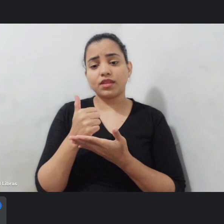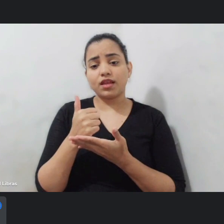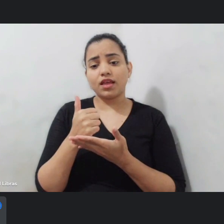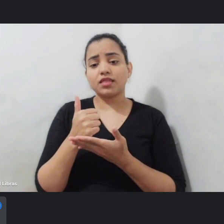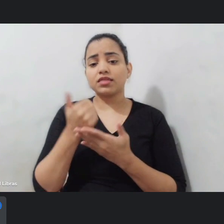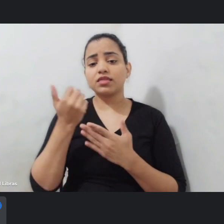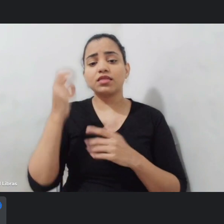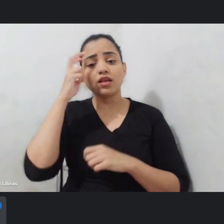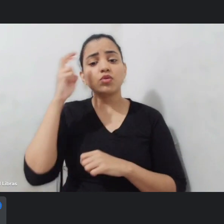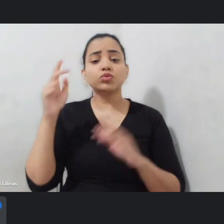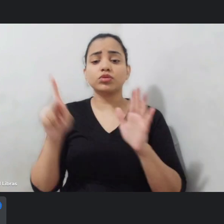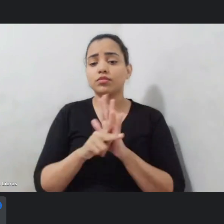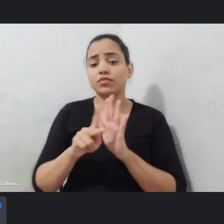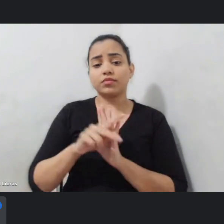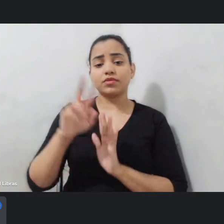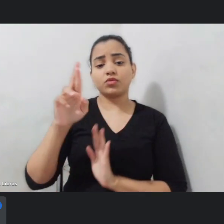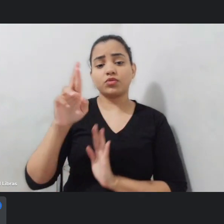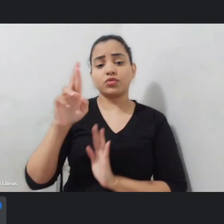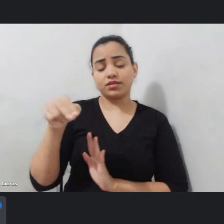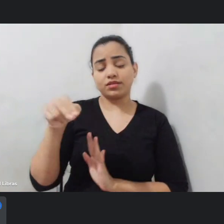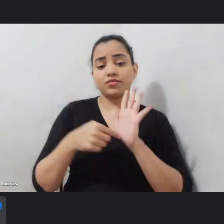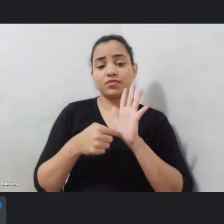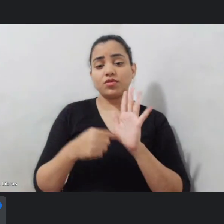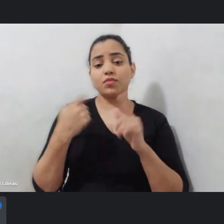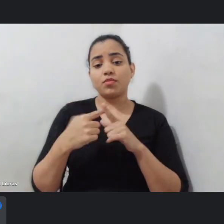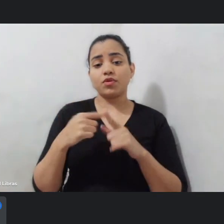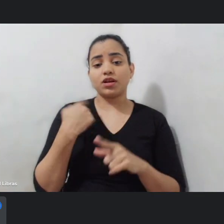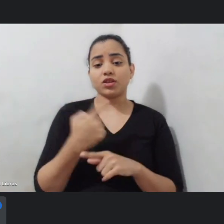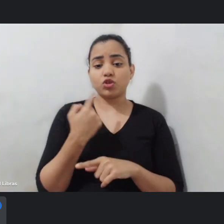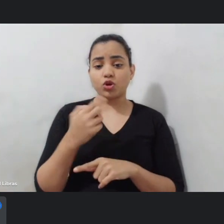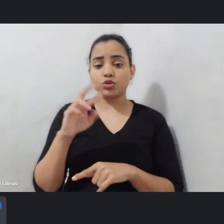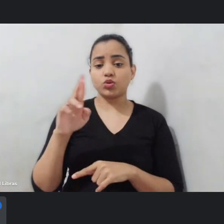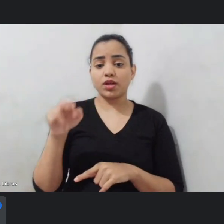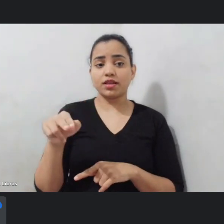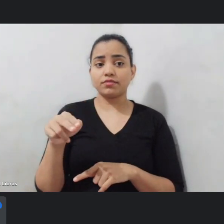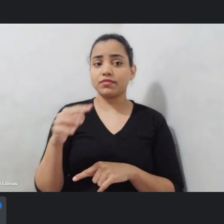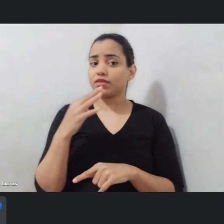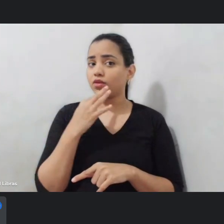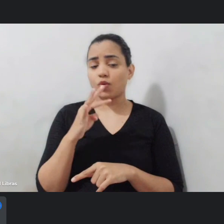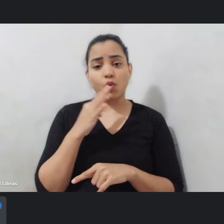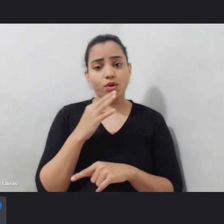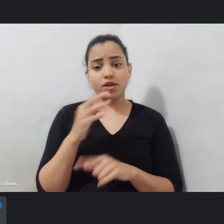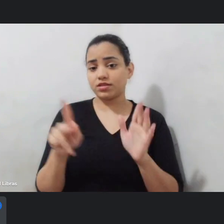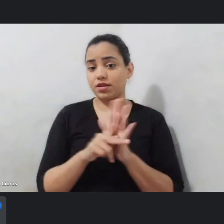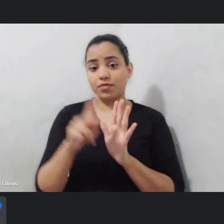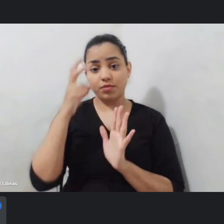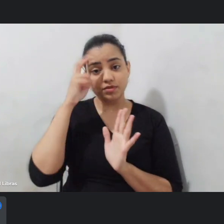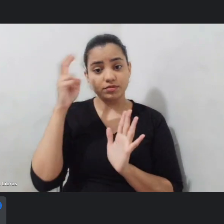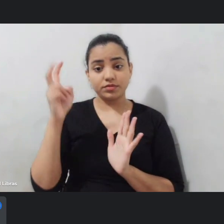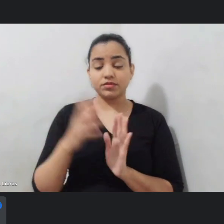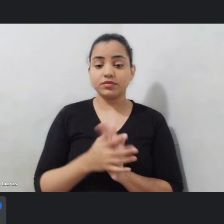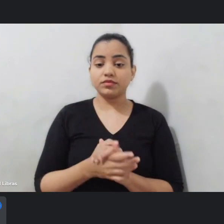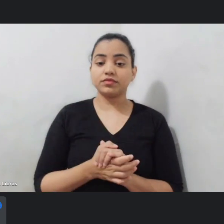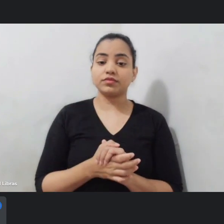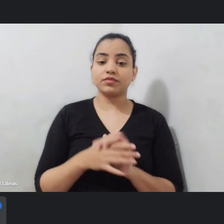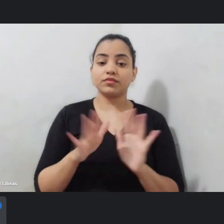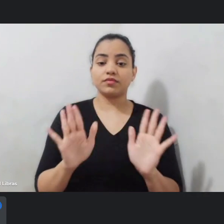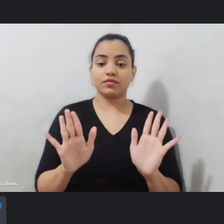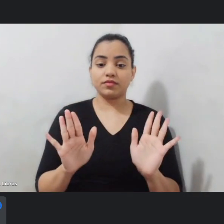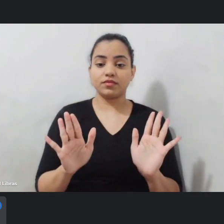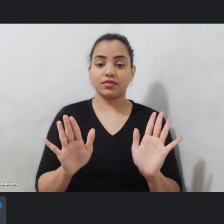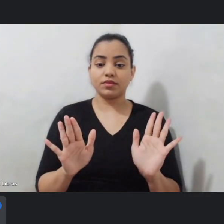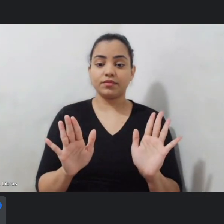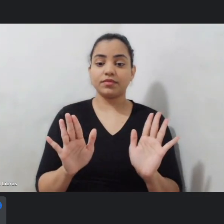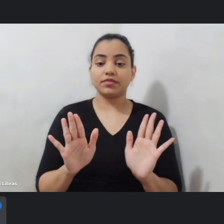Norte que muitas vezes nós somos potiguares e nem conhecemos a nossa própria cultura então quando fala